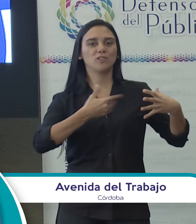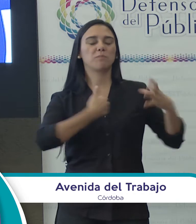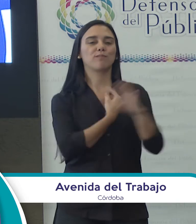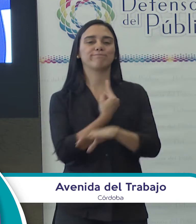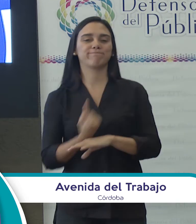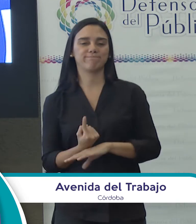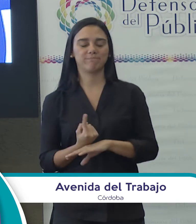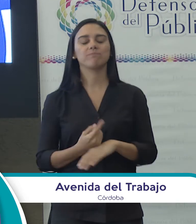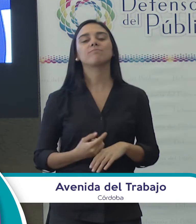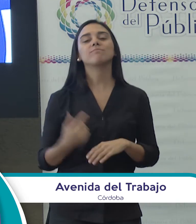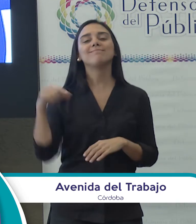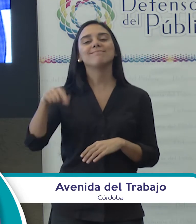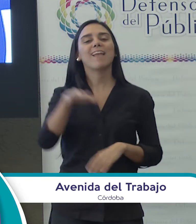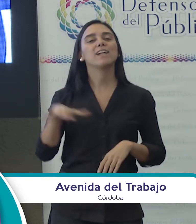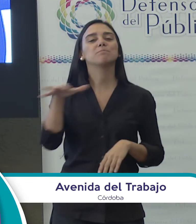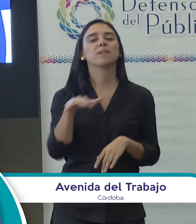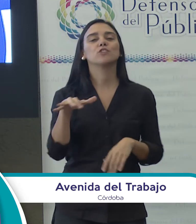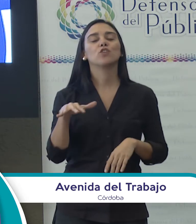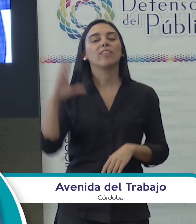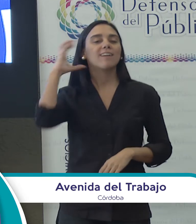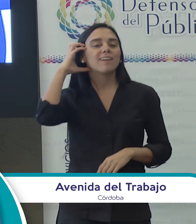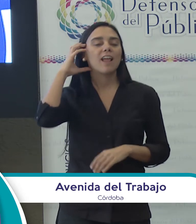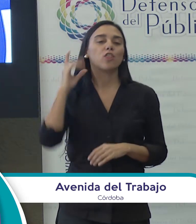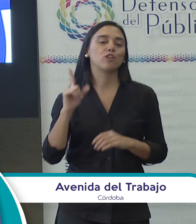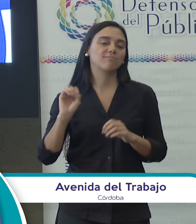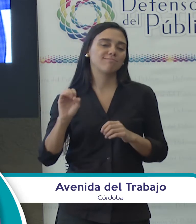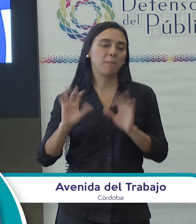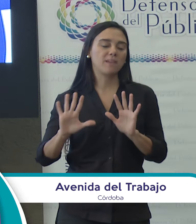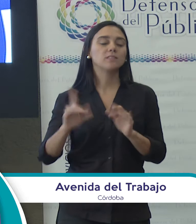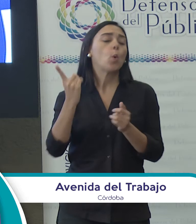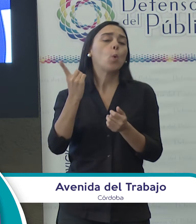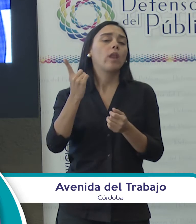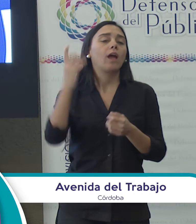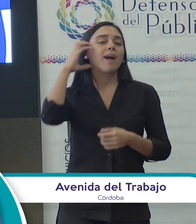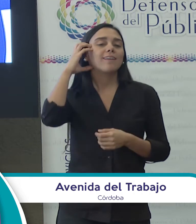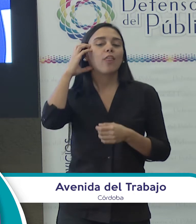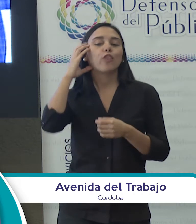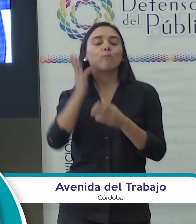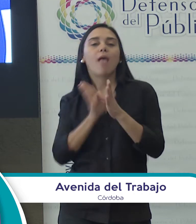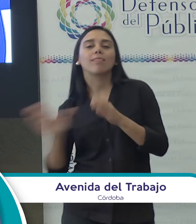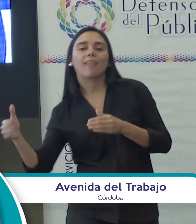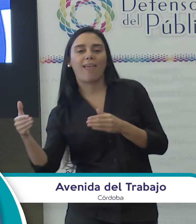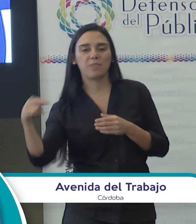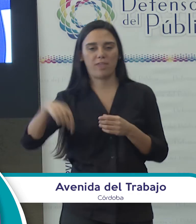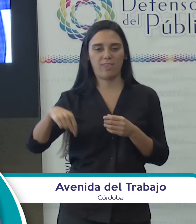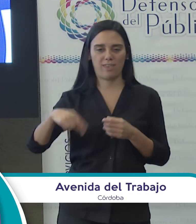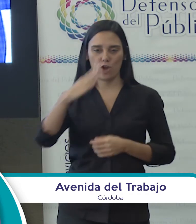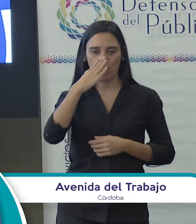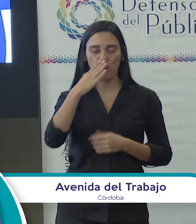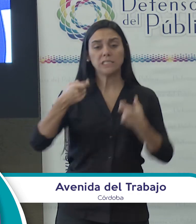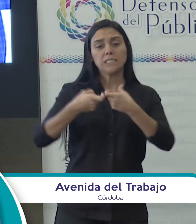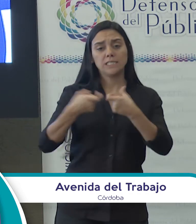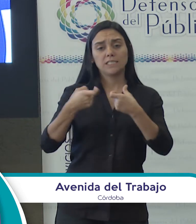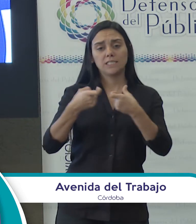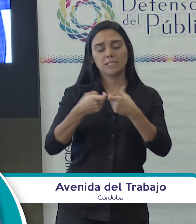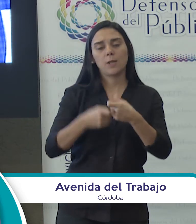espacio de radio, que así se llama, Avenida del Trabajo, y salimos en una de las radios alternativas de acá, de Córdoba, podríamos decirle. Más bien sindical, que